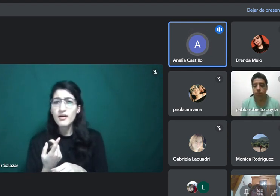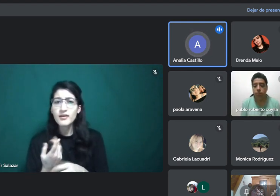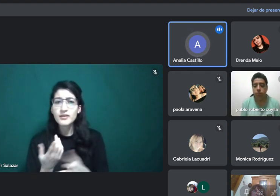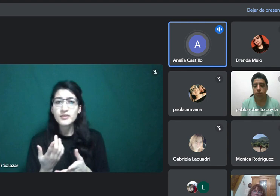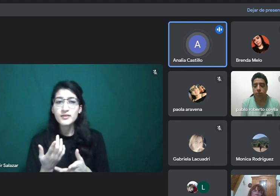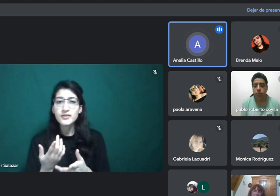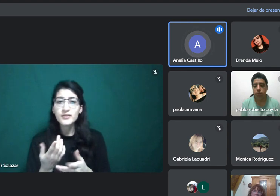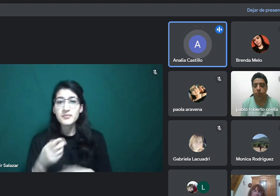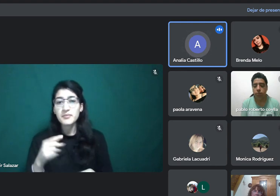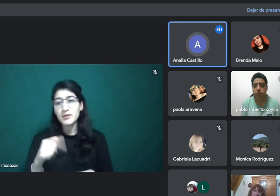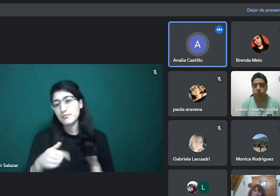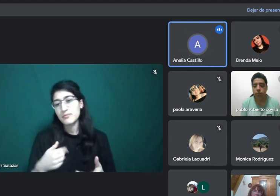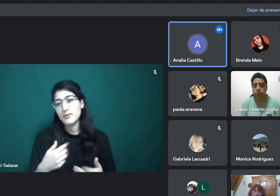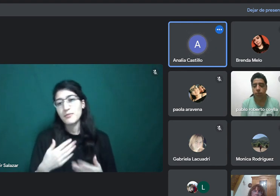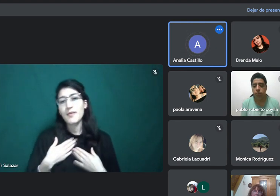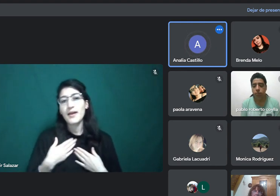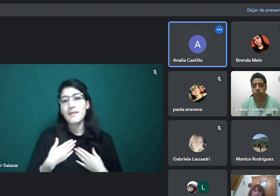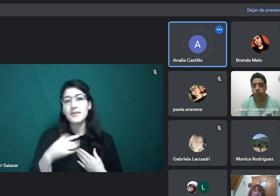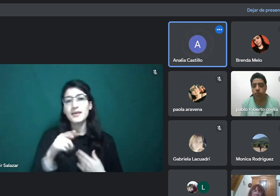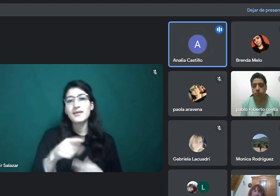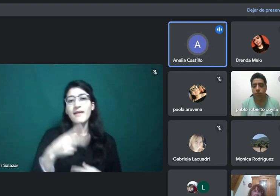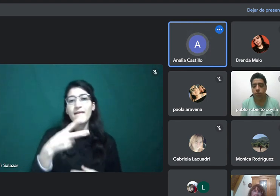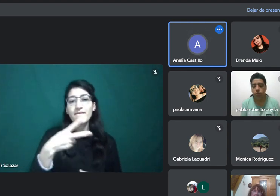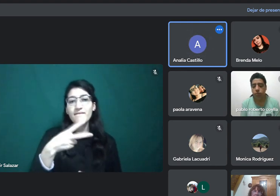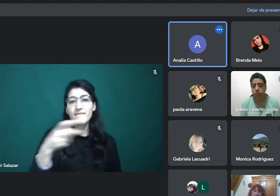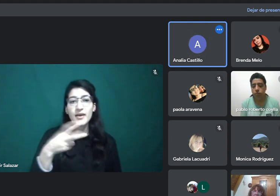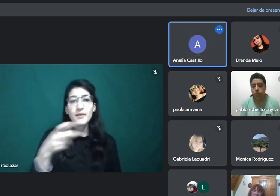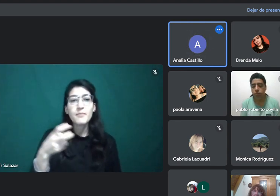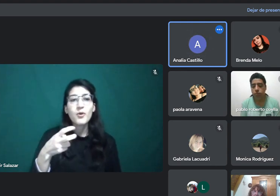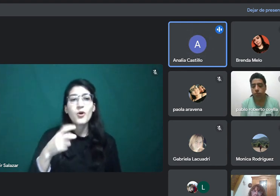o sea, como está CAN.